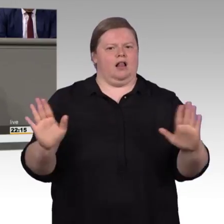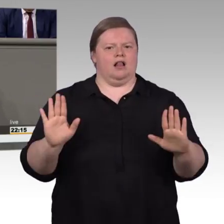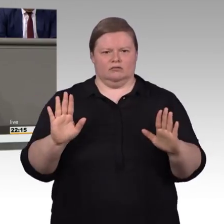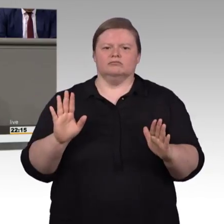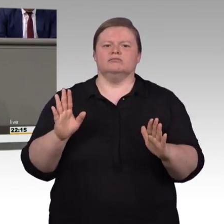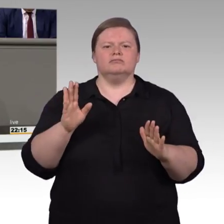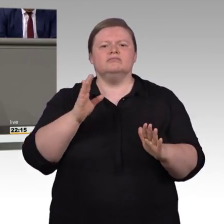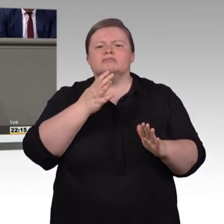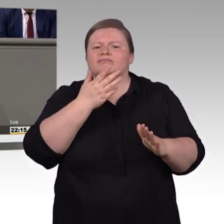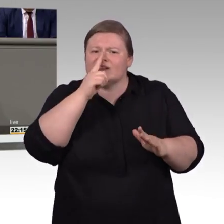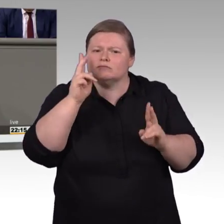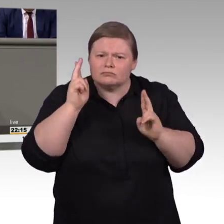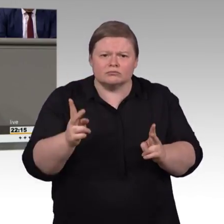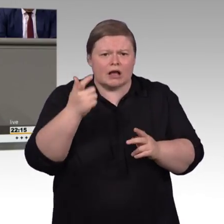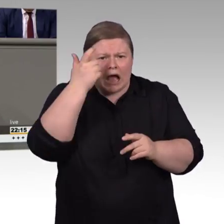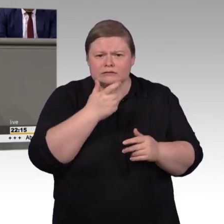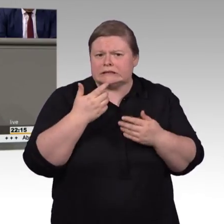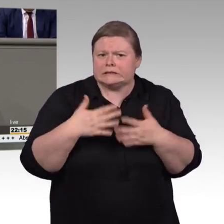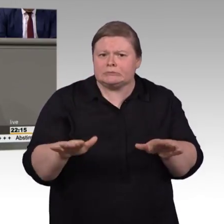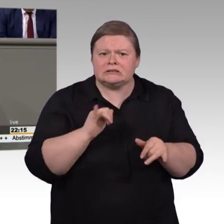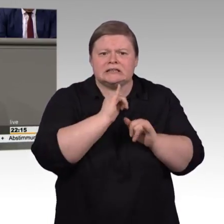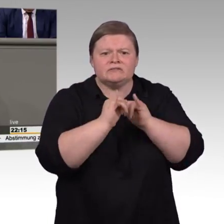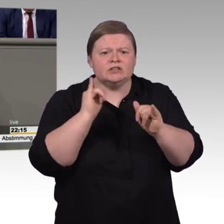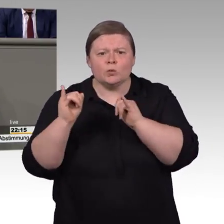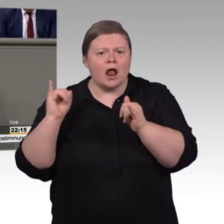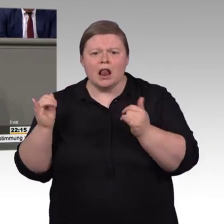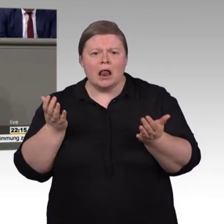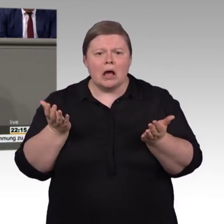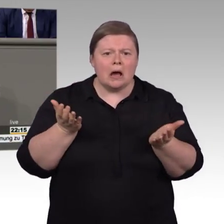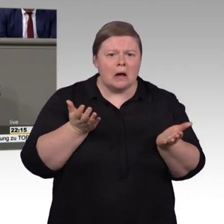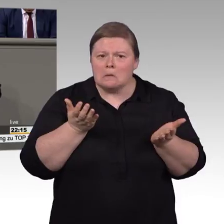Tür und Tor geöffnet. Auch da, wo es dann nicht mehr verhältnismäßig ist.